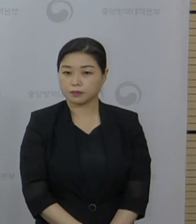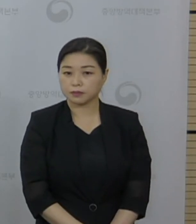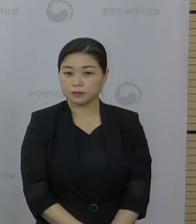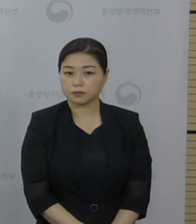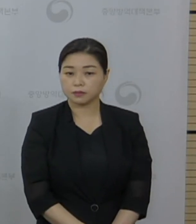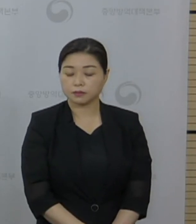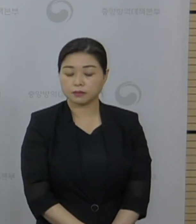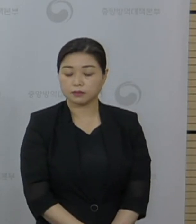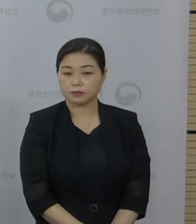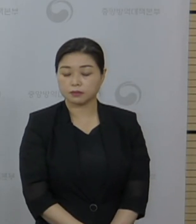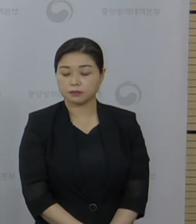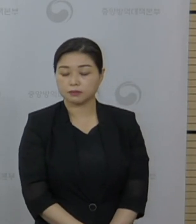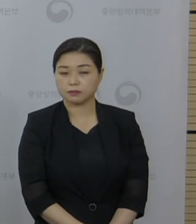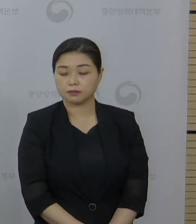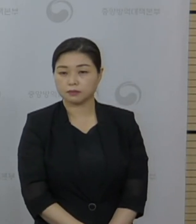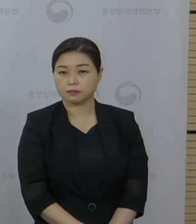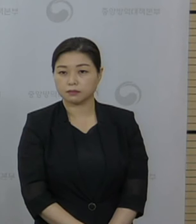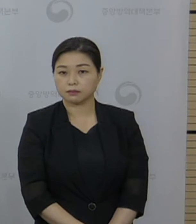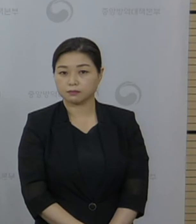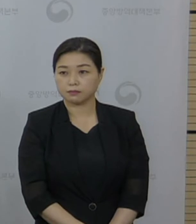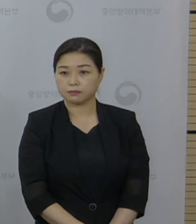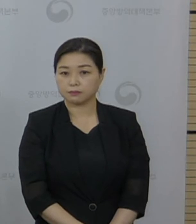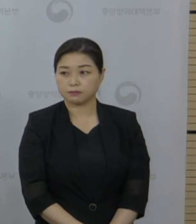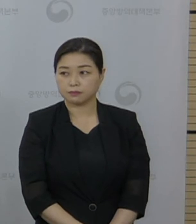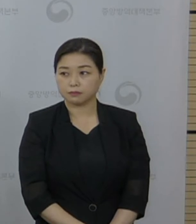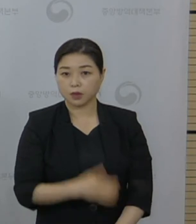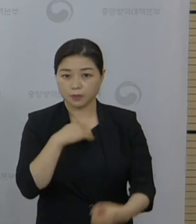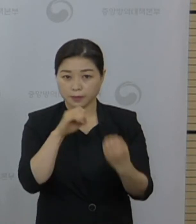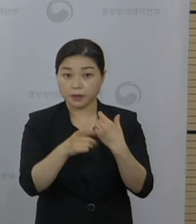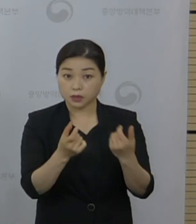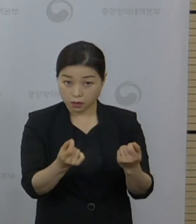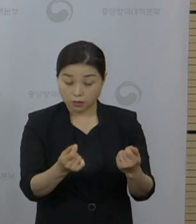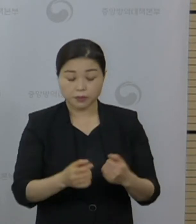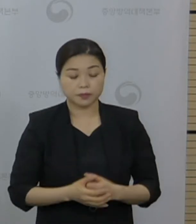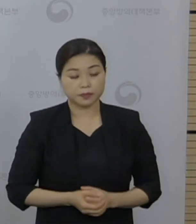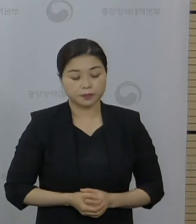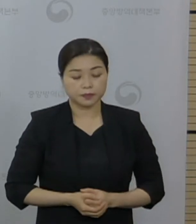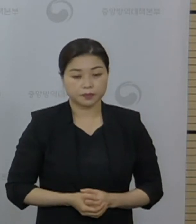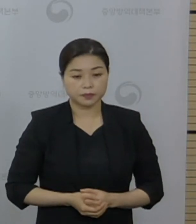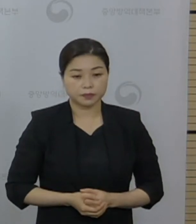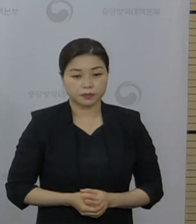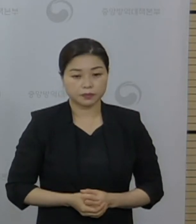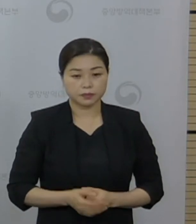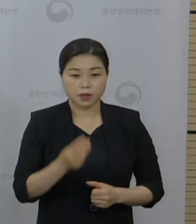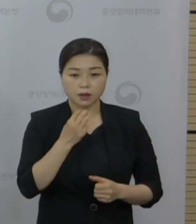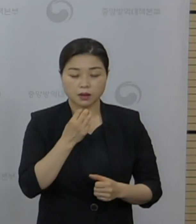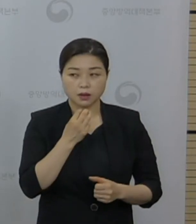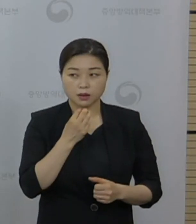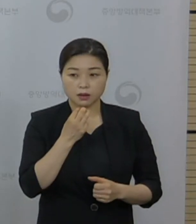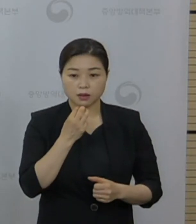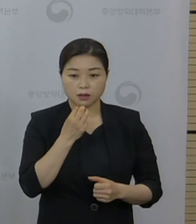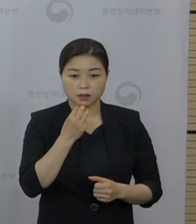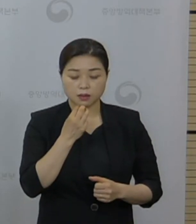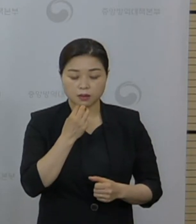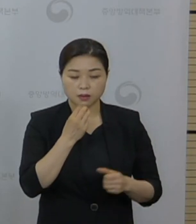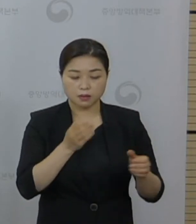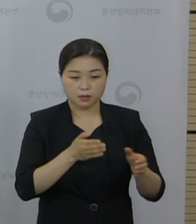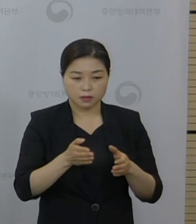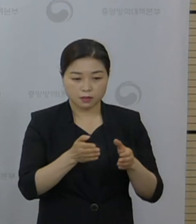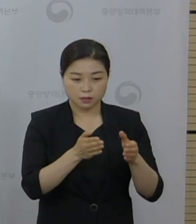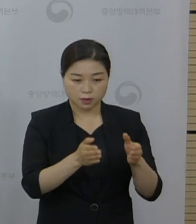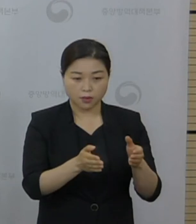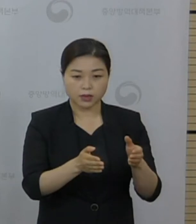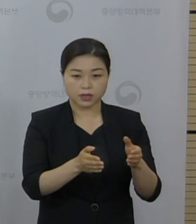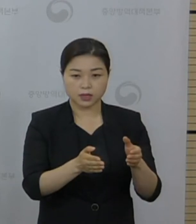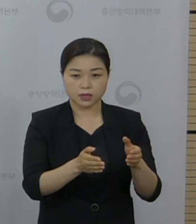제가 아까 답변 드린 대로 일단은 경기지사님의 수도권 우선 접종에